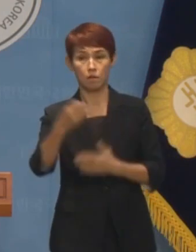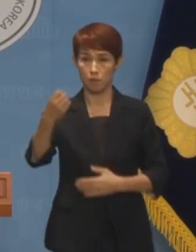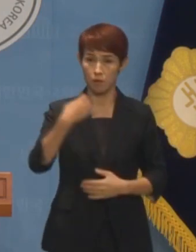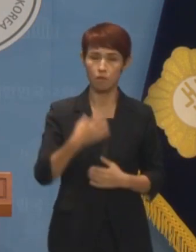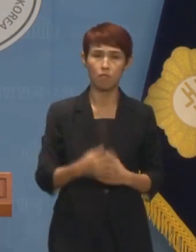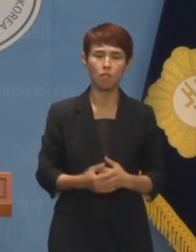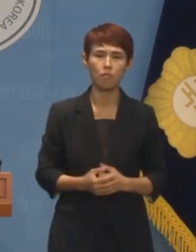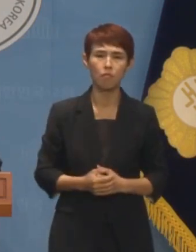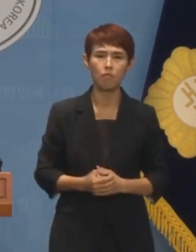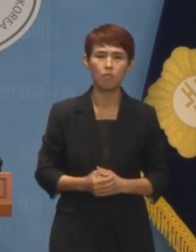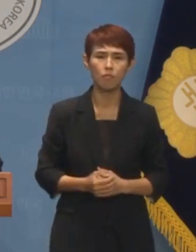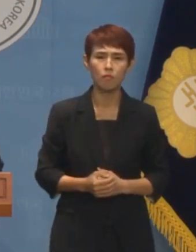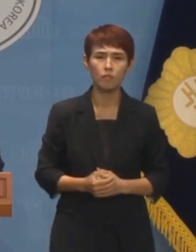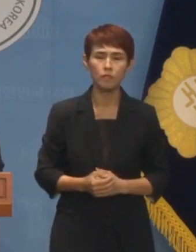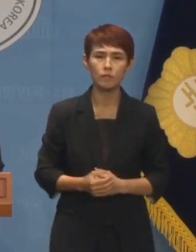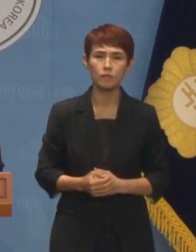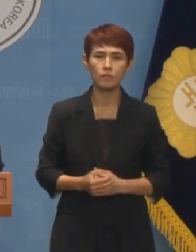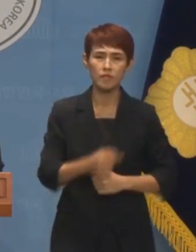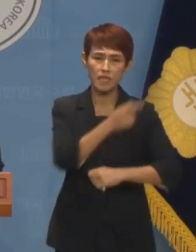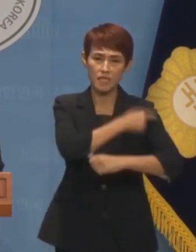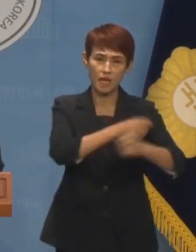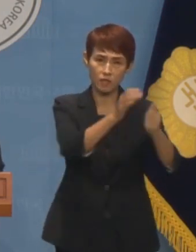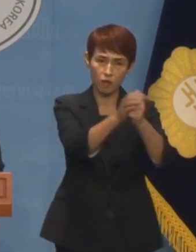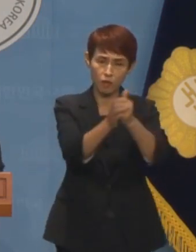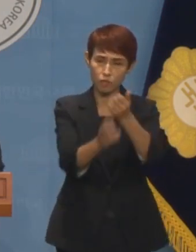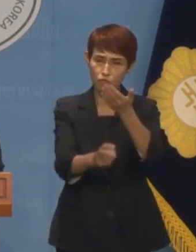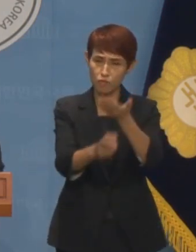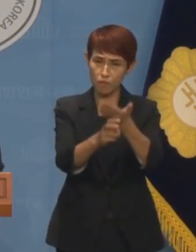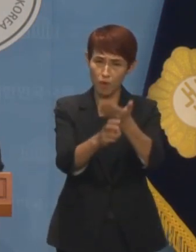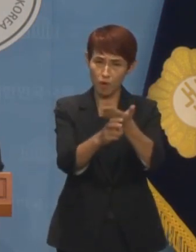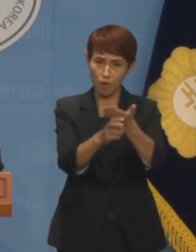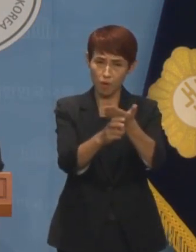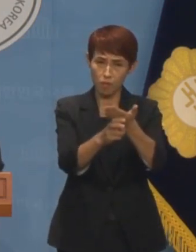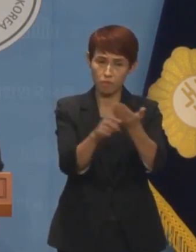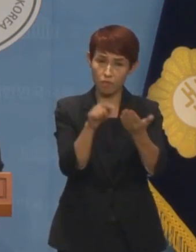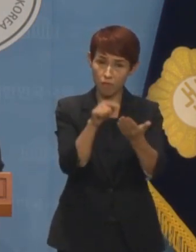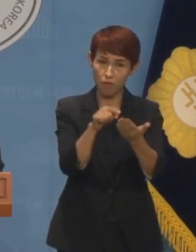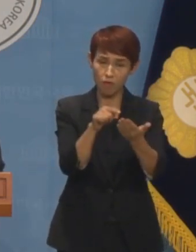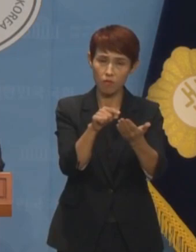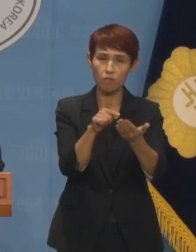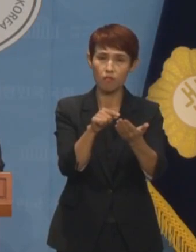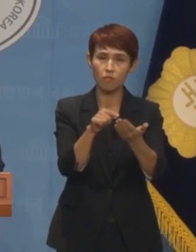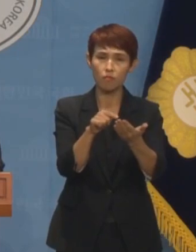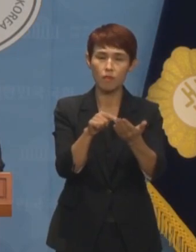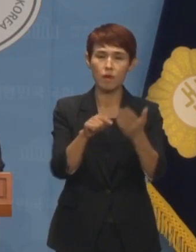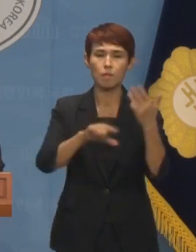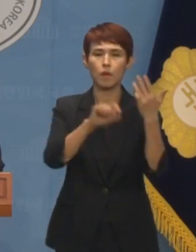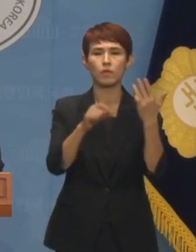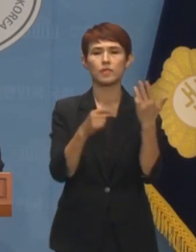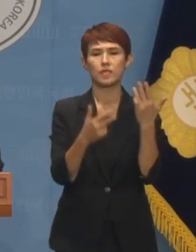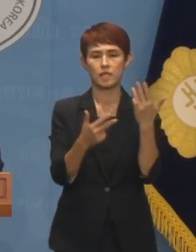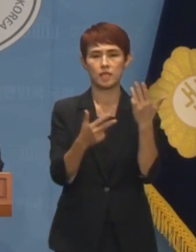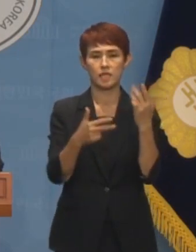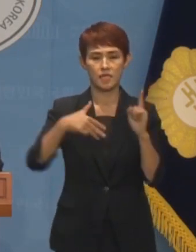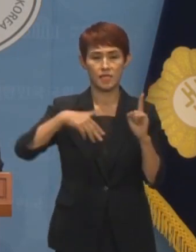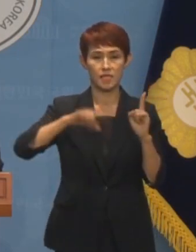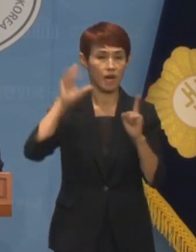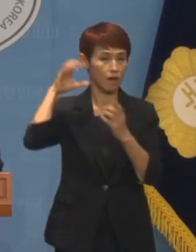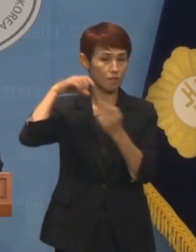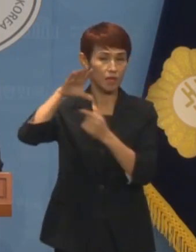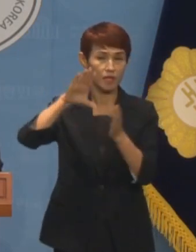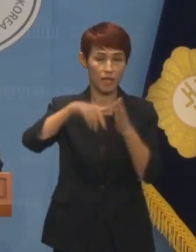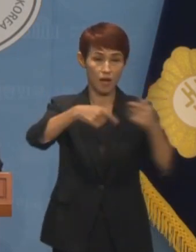이사 선임이 불법적으로 이루어진 사실은 앞서 8월 7일 1차 청문회에